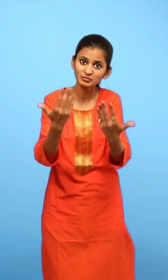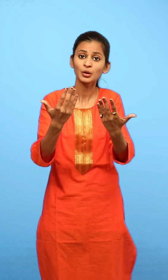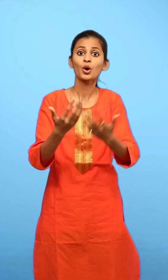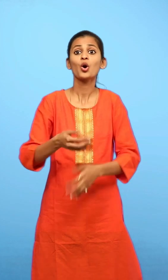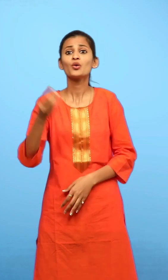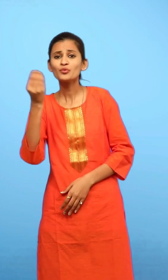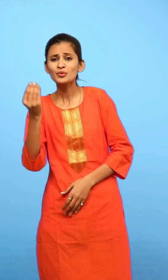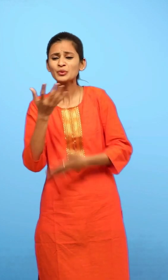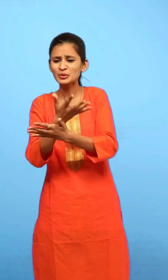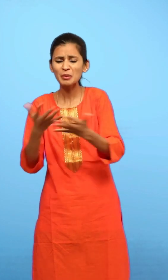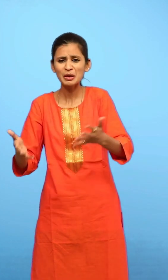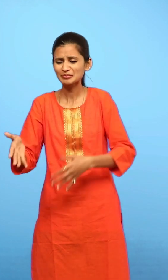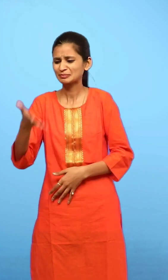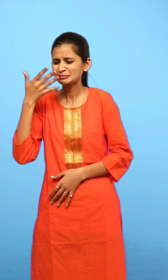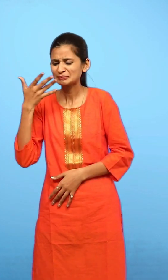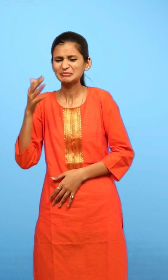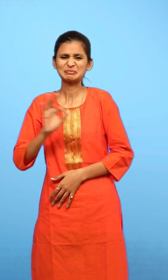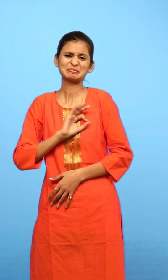और जिनकी पसंद नहीं है